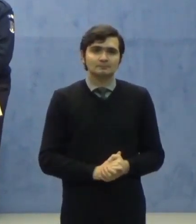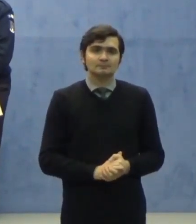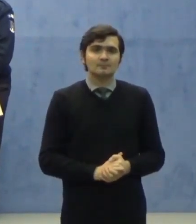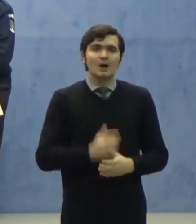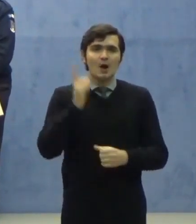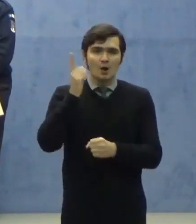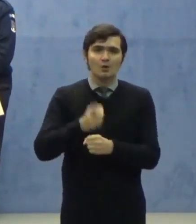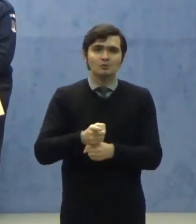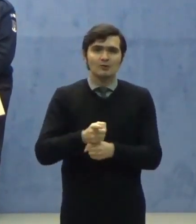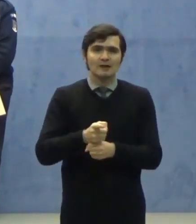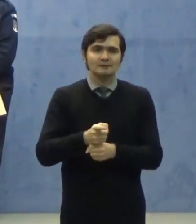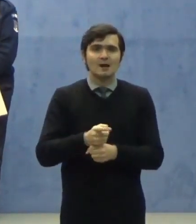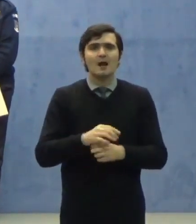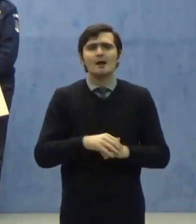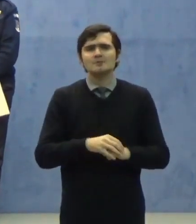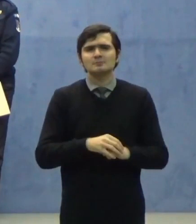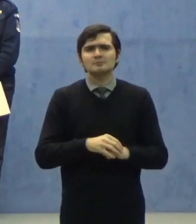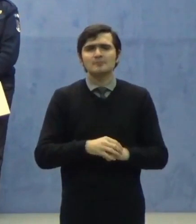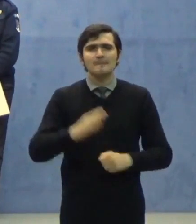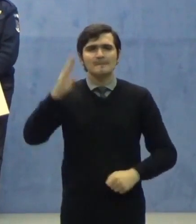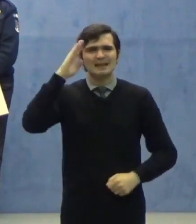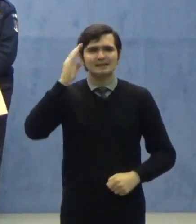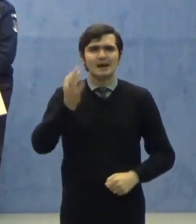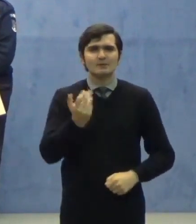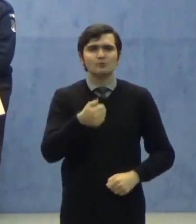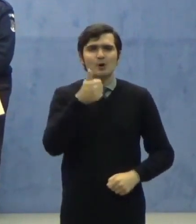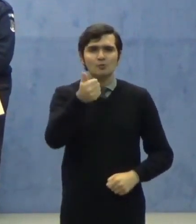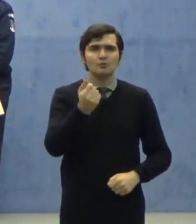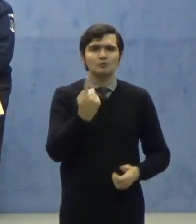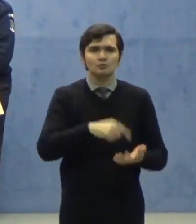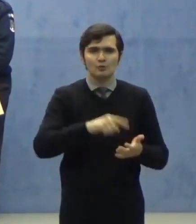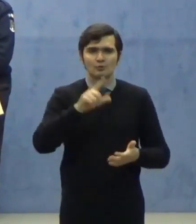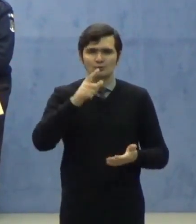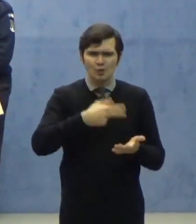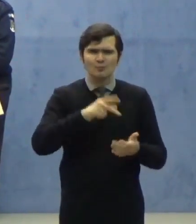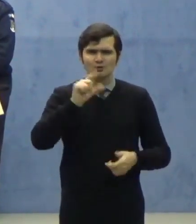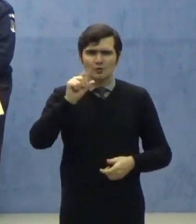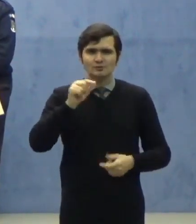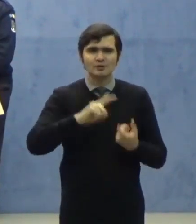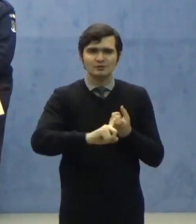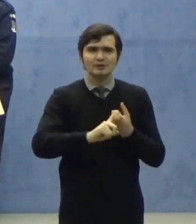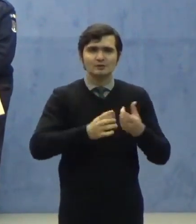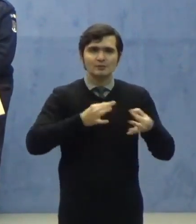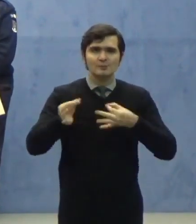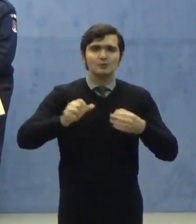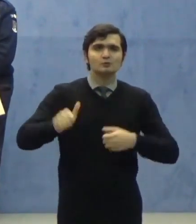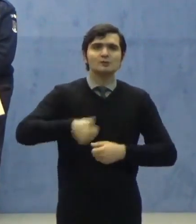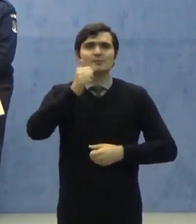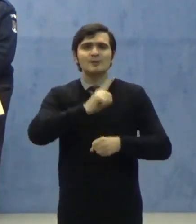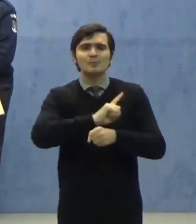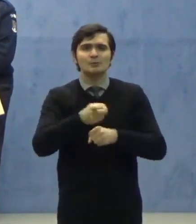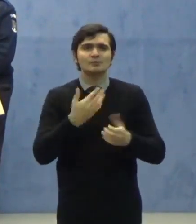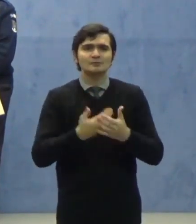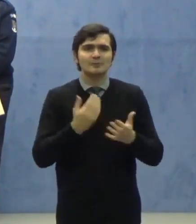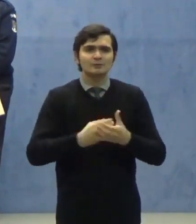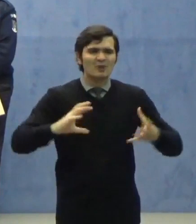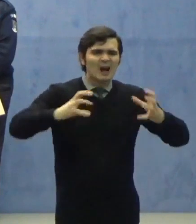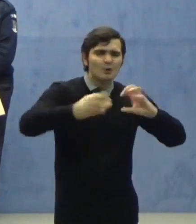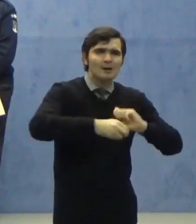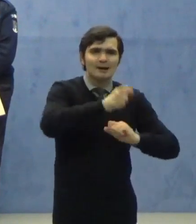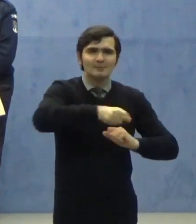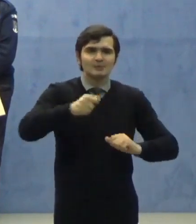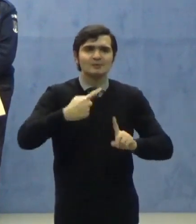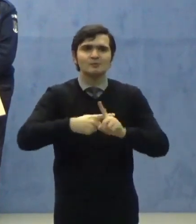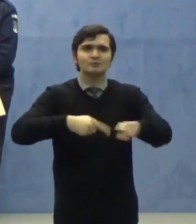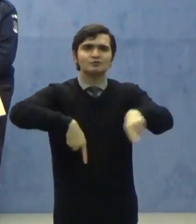Așadar, ordonanța militară numărul 1 din 2020, privindu-nele măsuri de primă urgență care privesc aglomerările de persoane și circulația